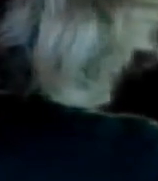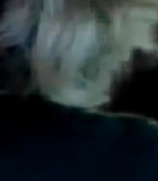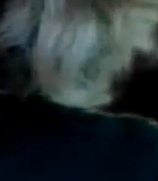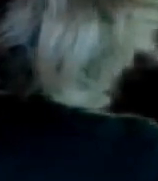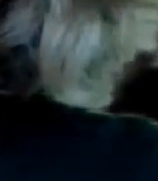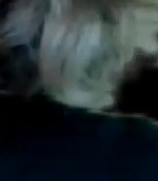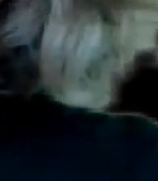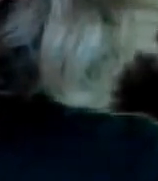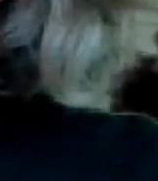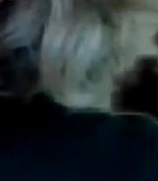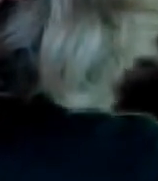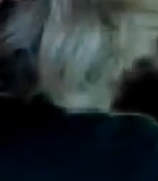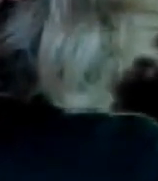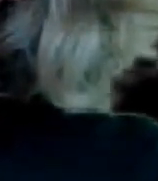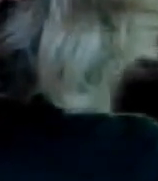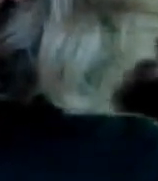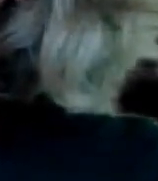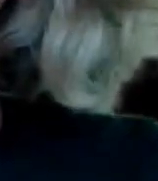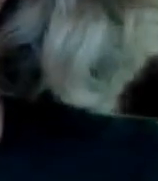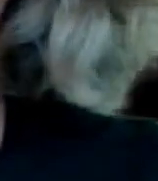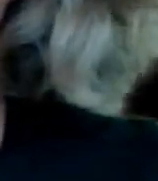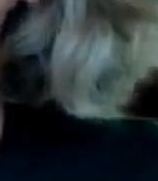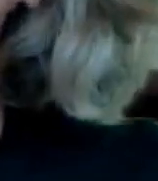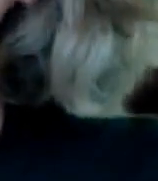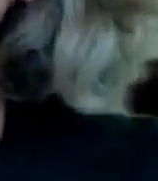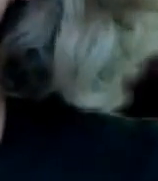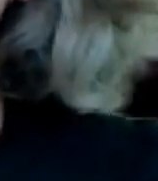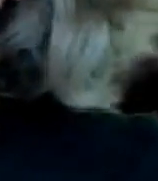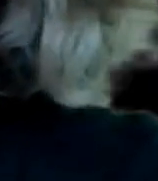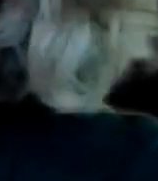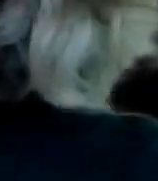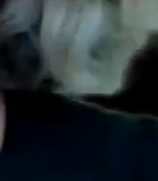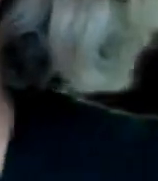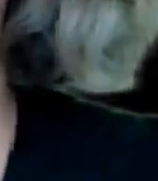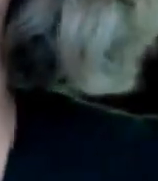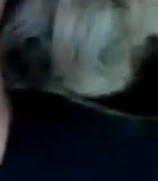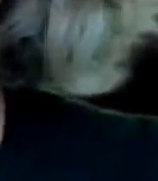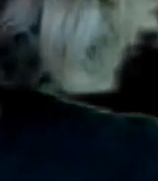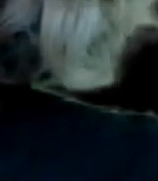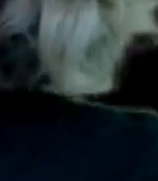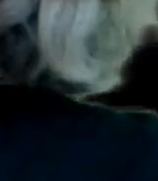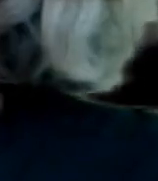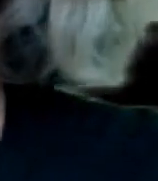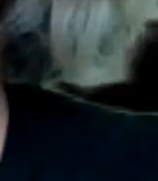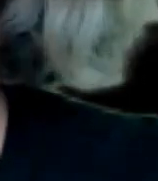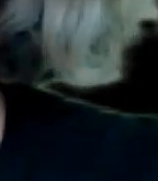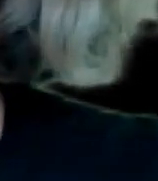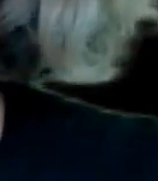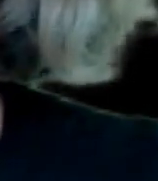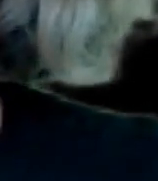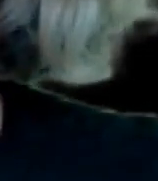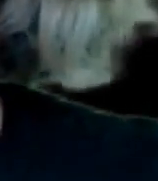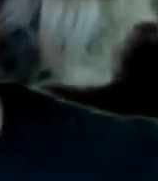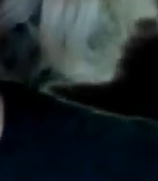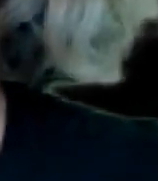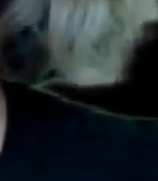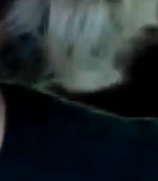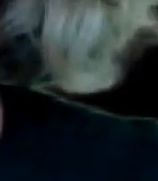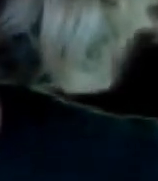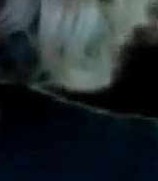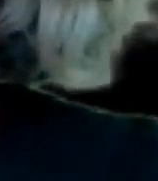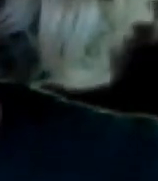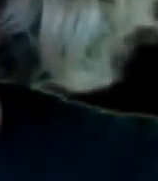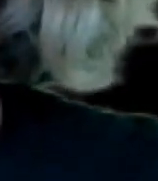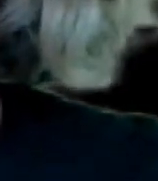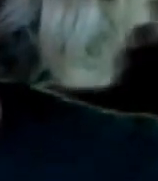la dislexia causa muchos problemas en los niños Y por eso no saben leer y escribir Por eso les cuesta tanto trabajo aprender